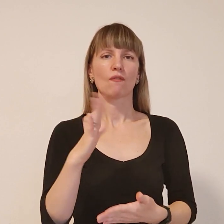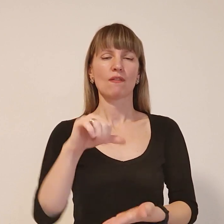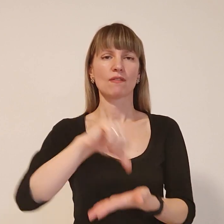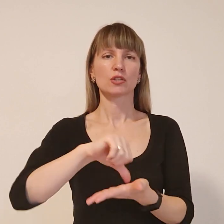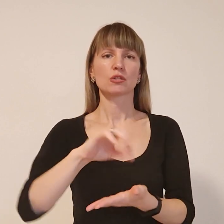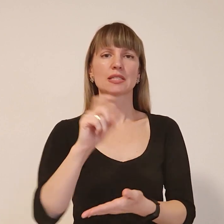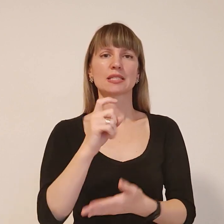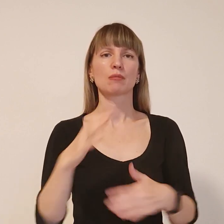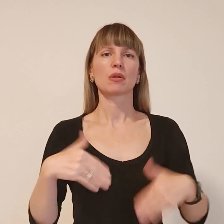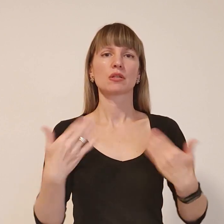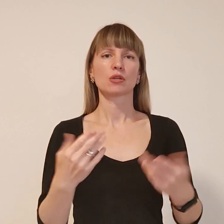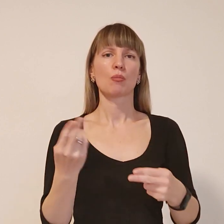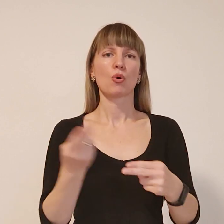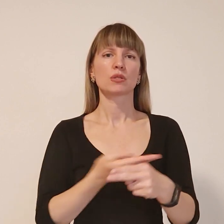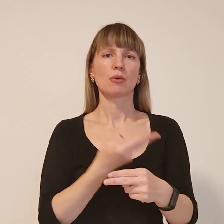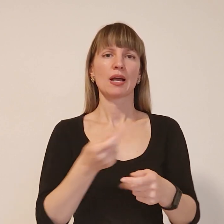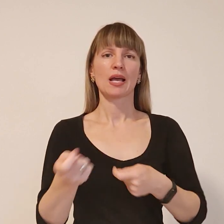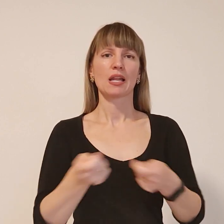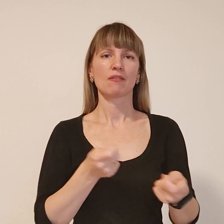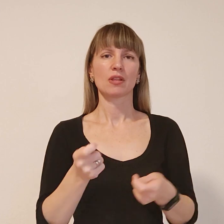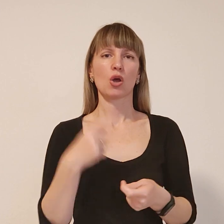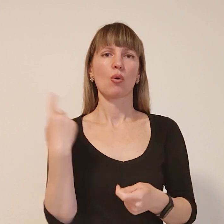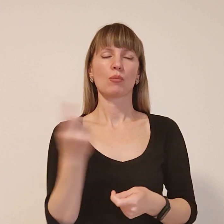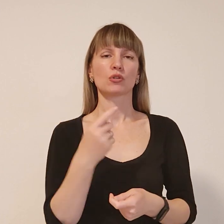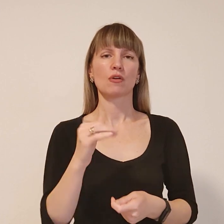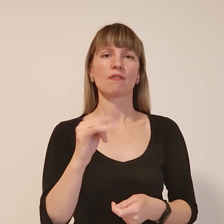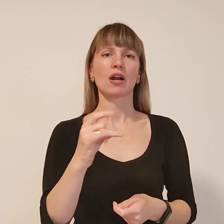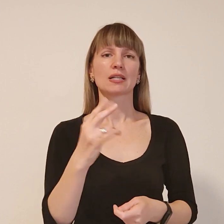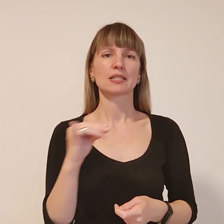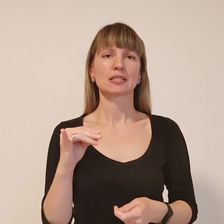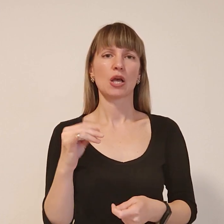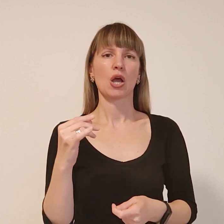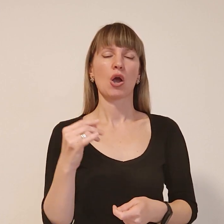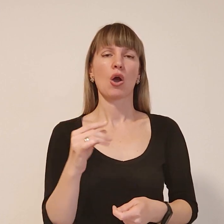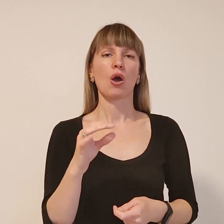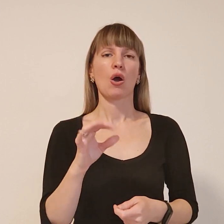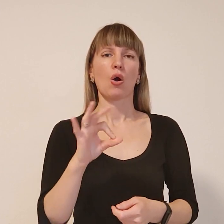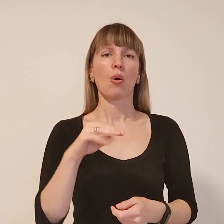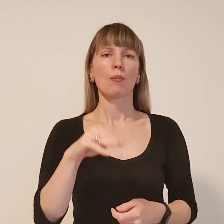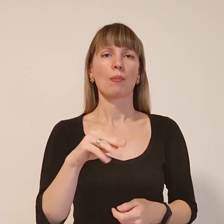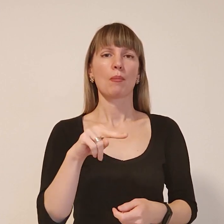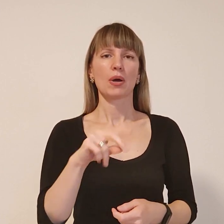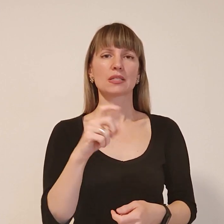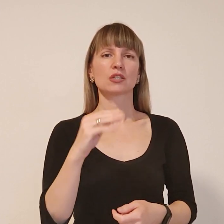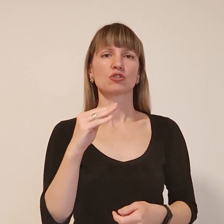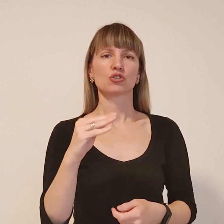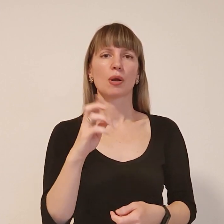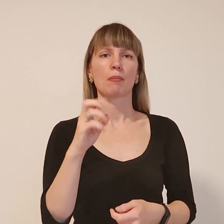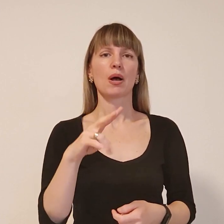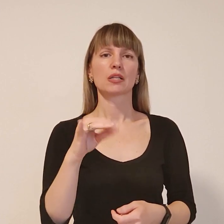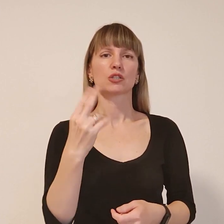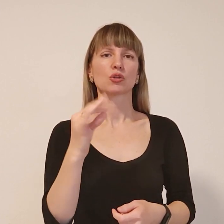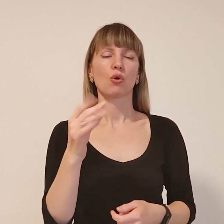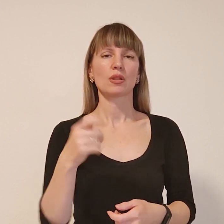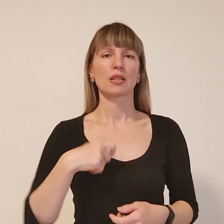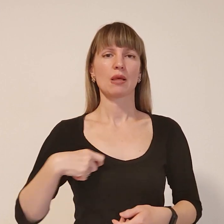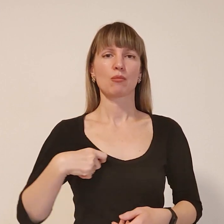пропозицією позбавити керівника обласної фракції опозиційний блок Євгена Балицького депутатського мандату.